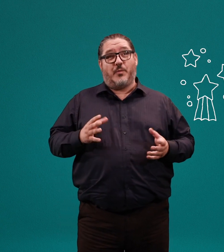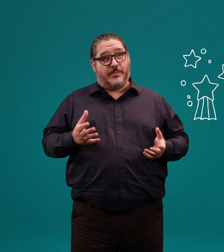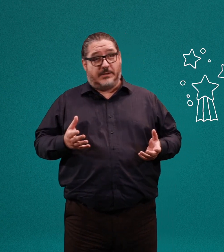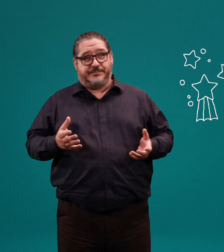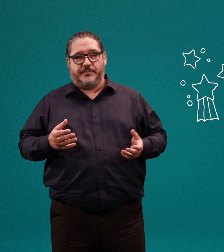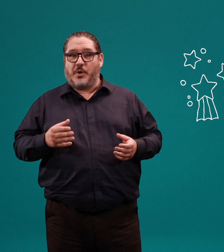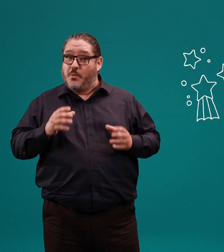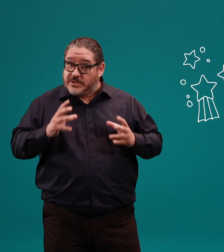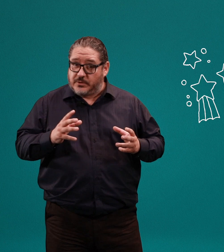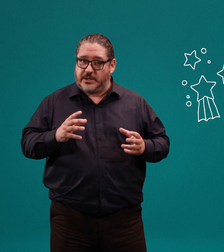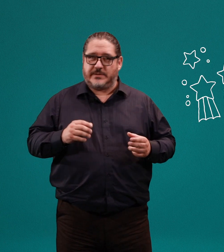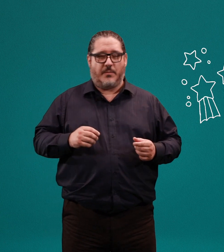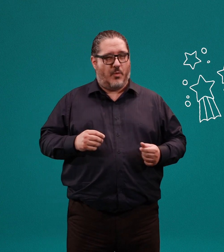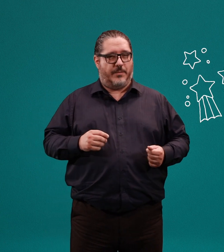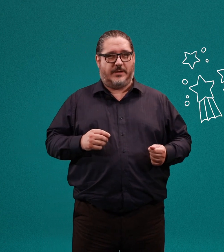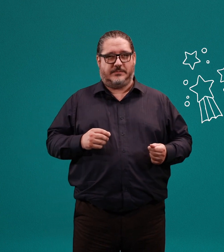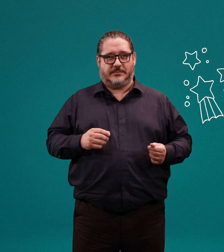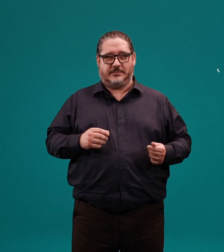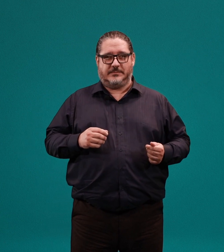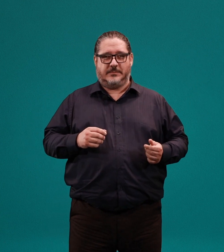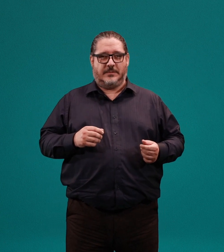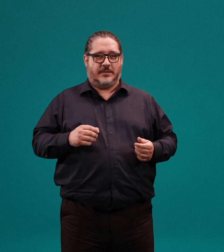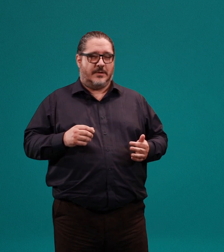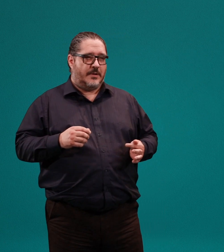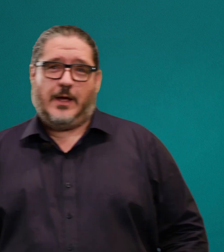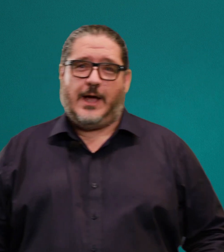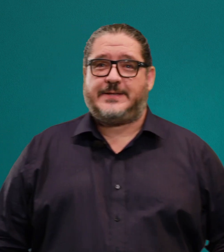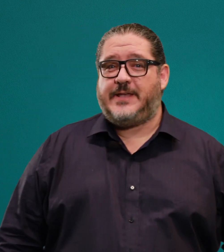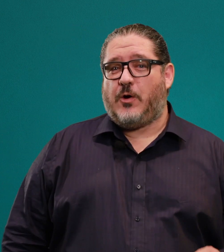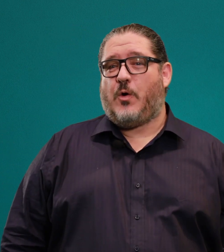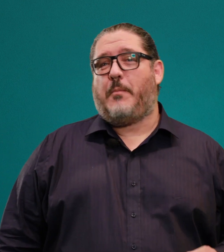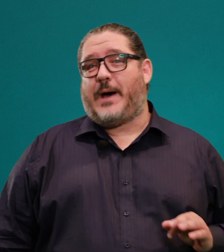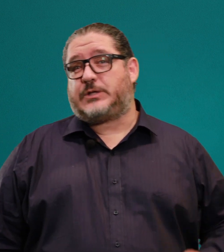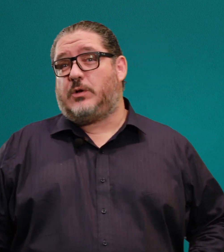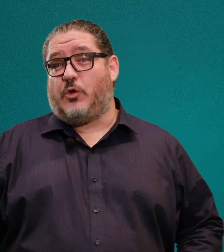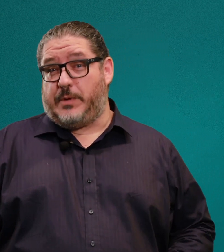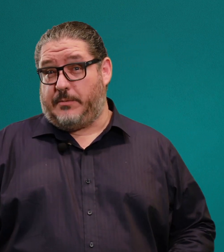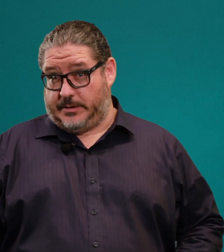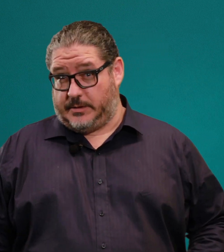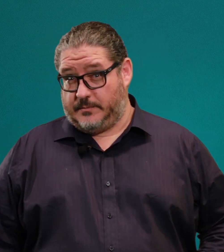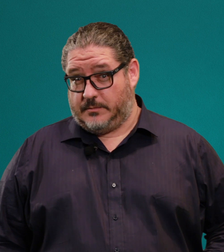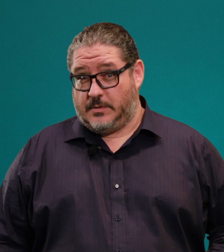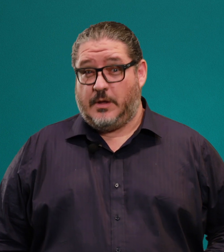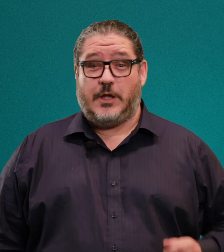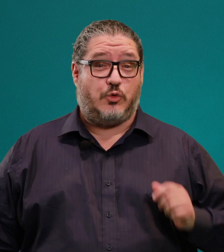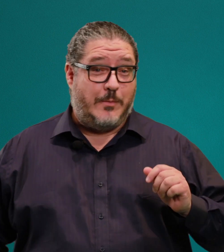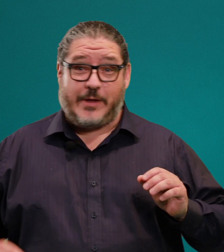muy mal, pero muchas otras muy bien. Así llegó marzo del 2020, y tuvimos que